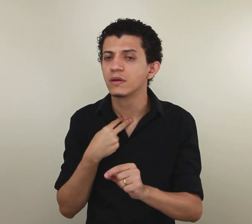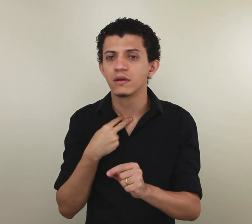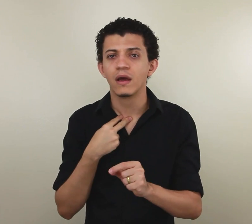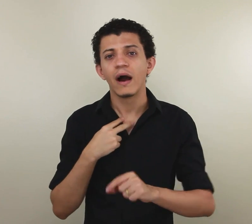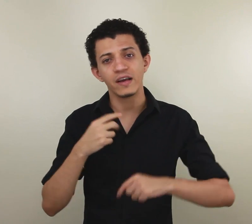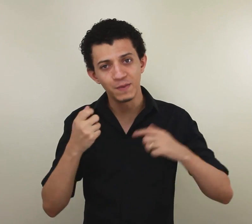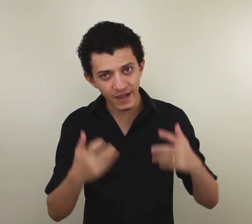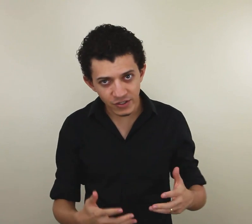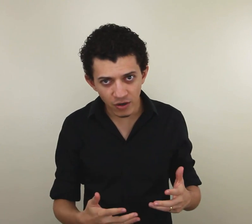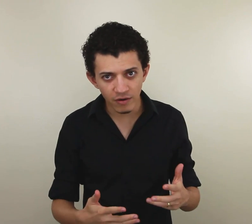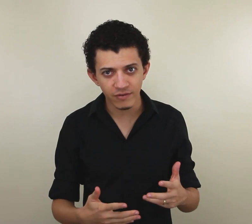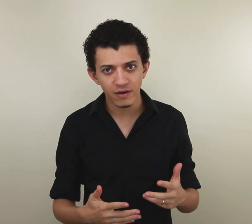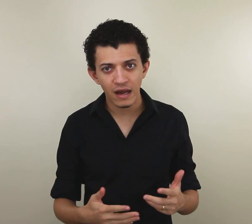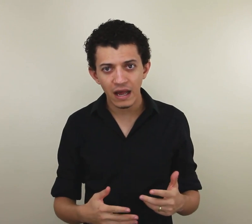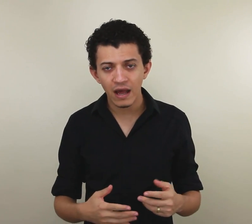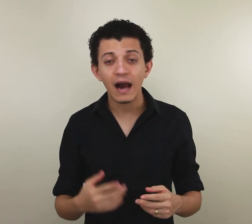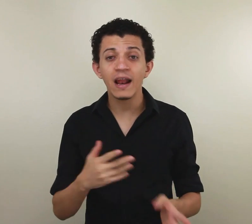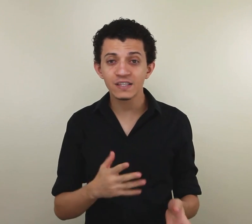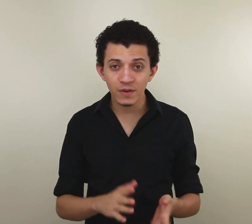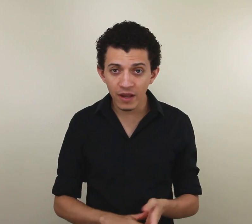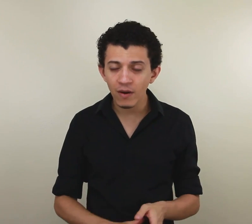Aí eu expliquei de novo. Aí ele respondeu.